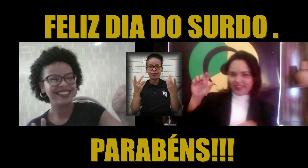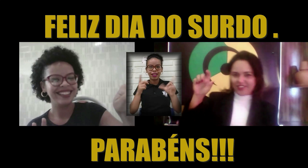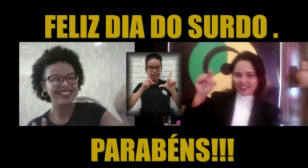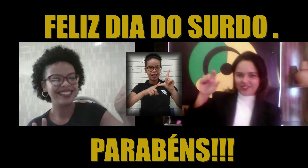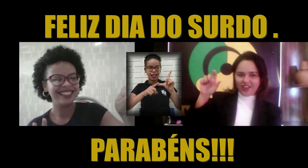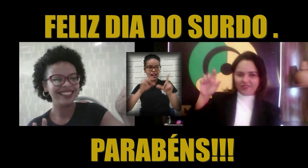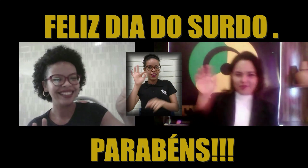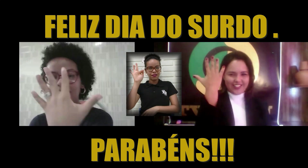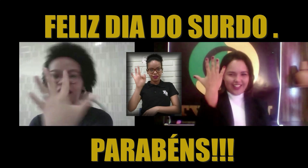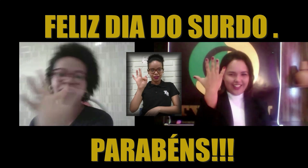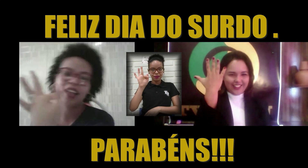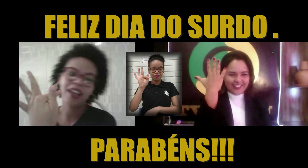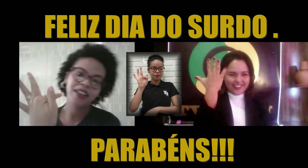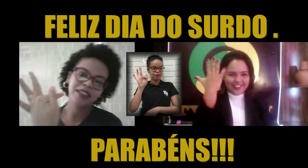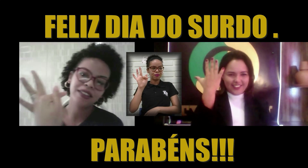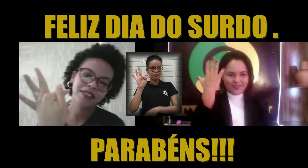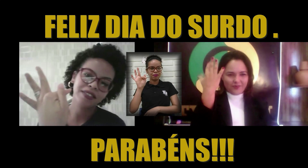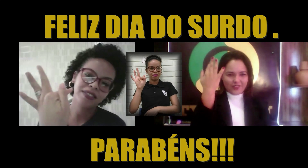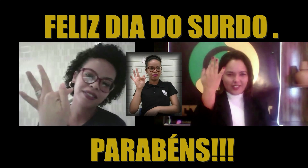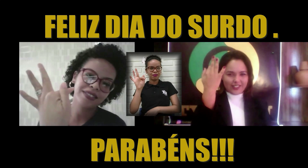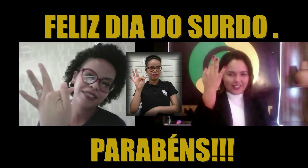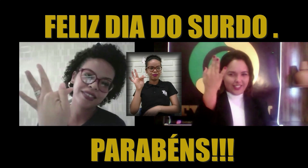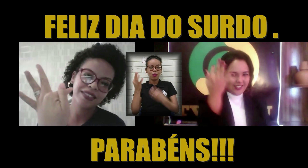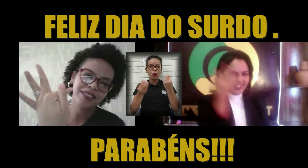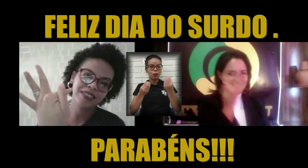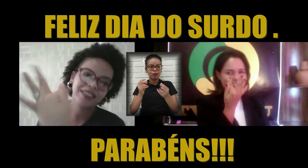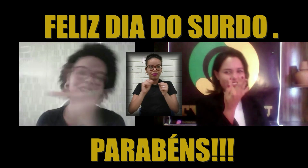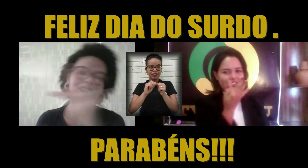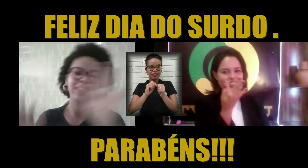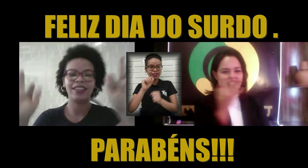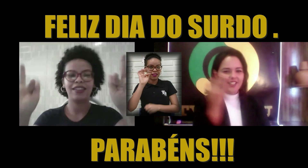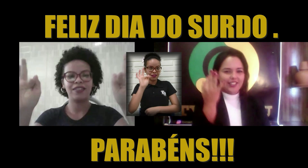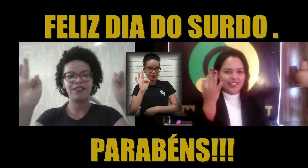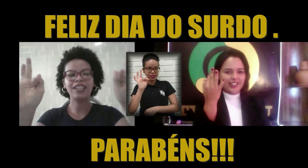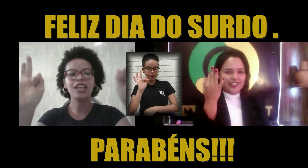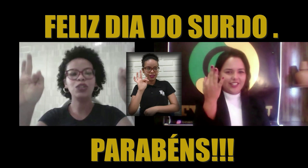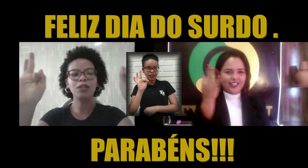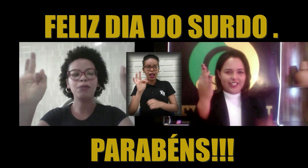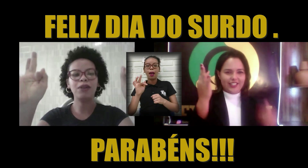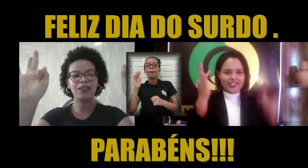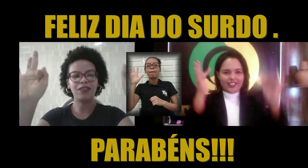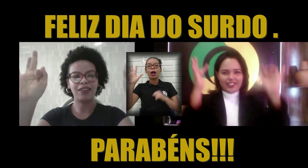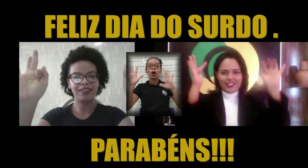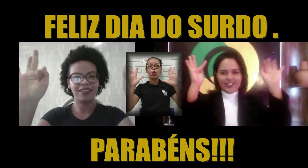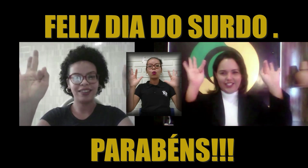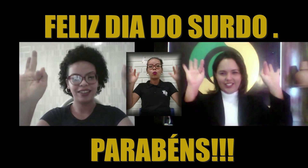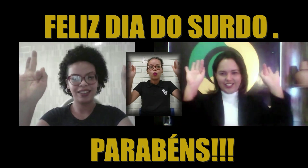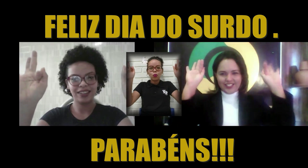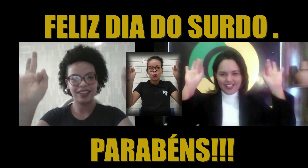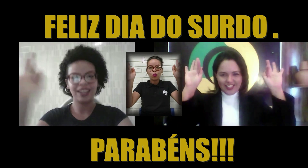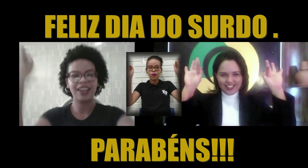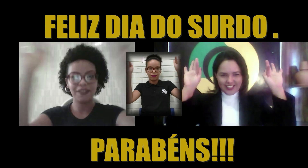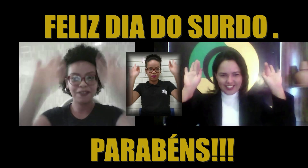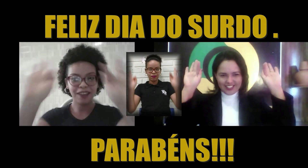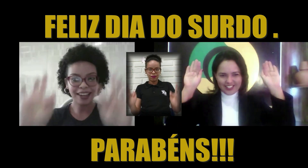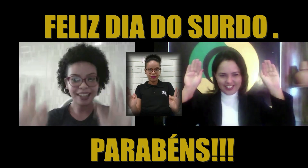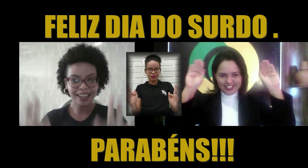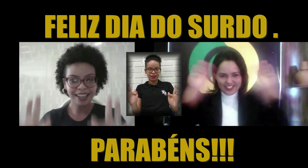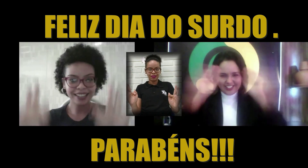Como é que faz o F? assim? Sim. Sim? Faz as duas mãos agora. Sim. Feliz